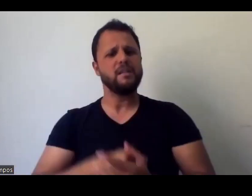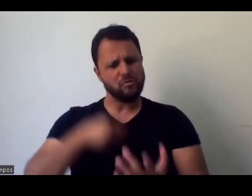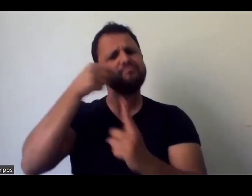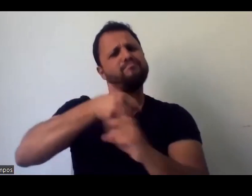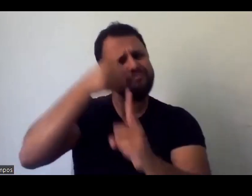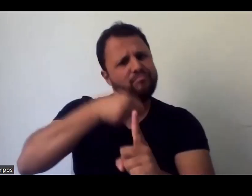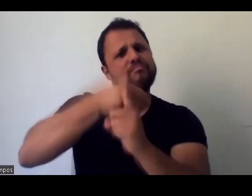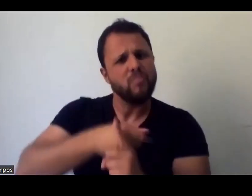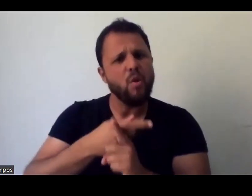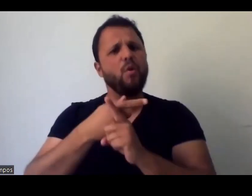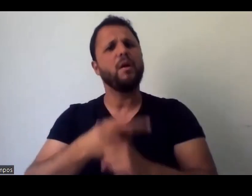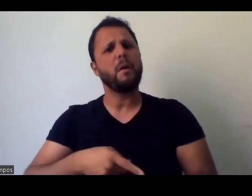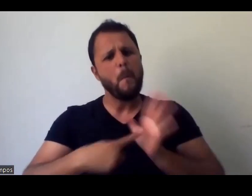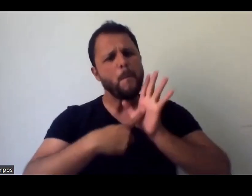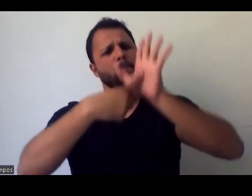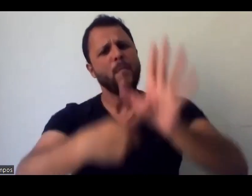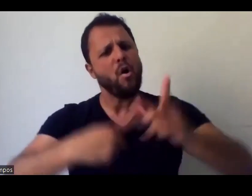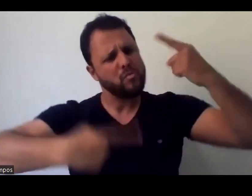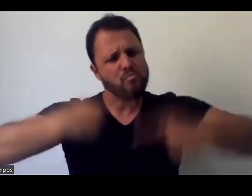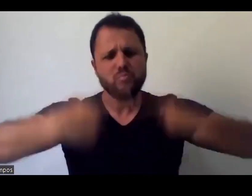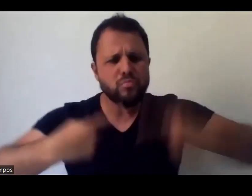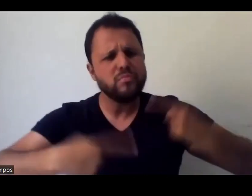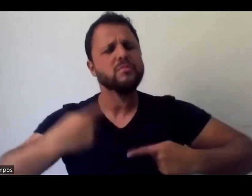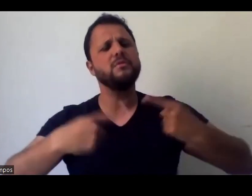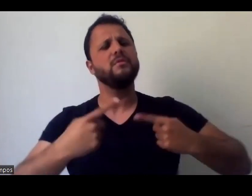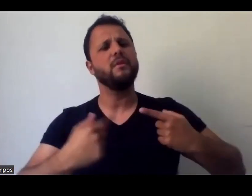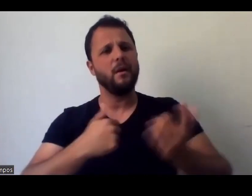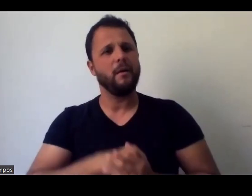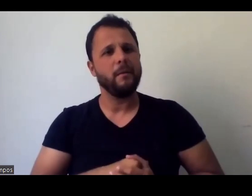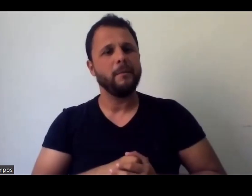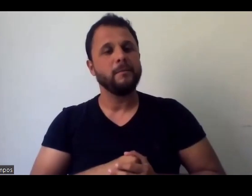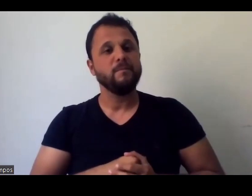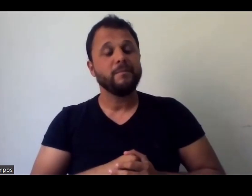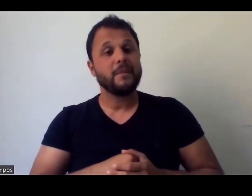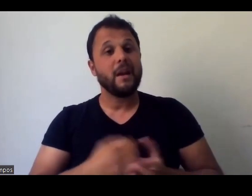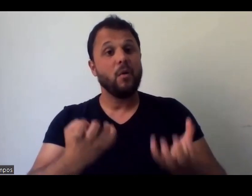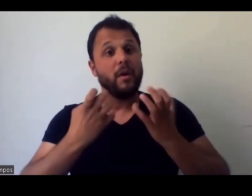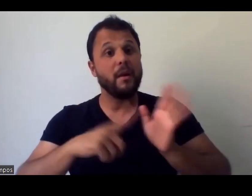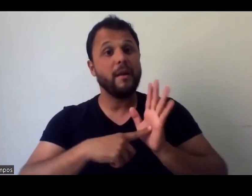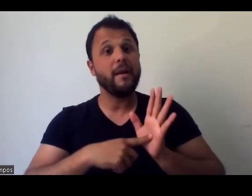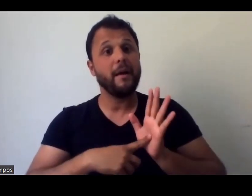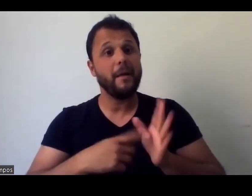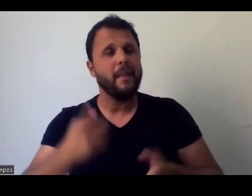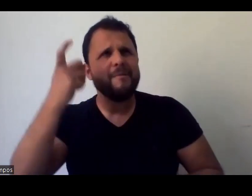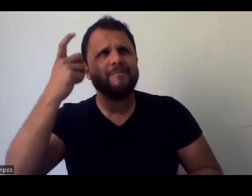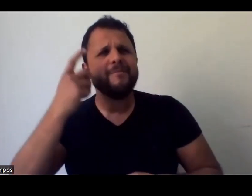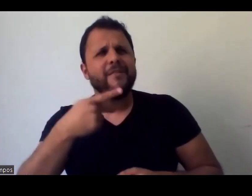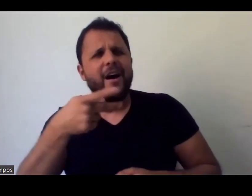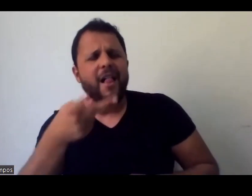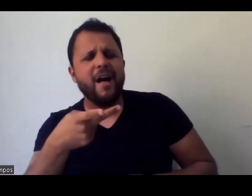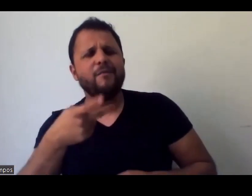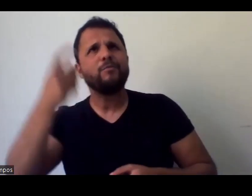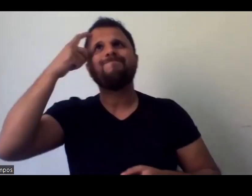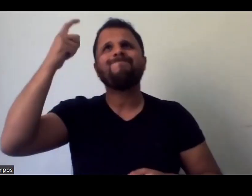né, algumas figuras políticas, enfim, então, é isso que eu queria falar, vamos, né, estar com a cabeça, com os